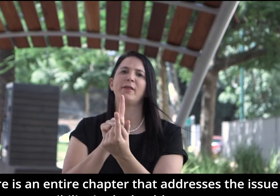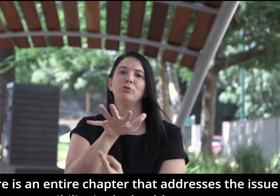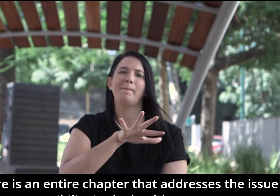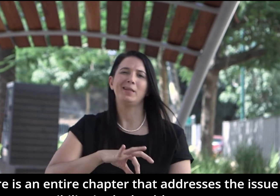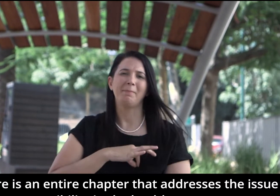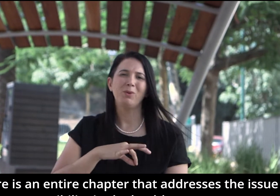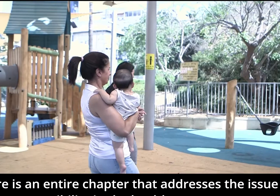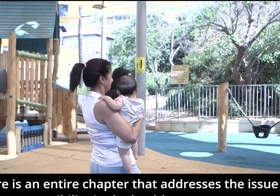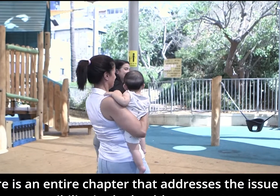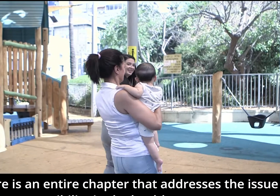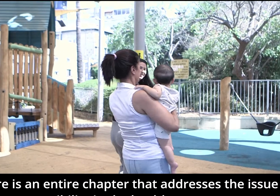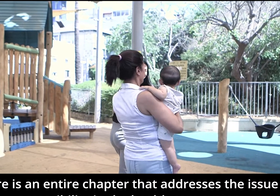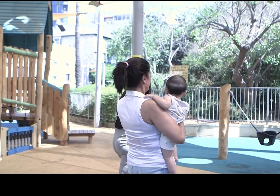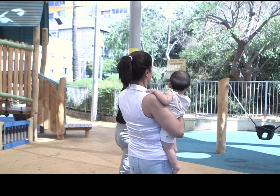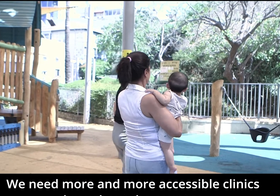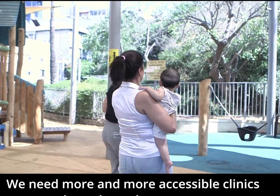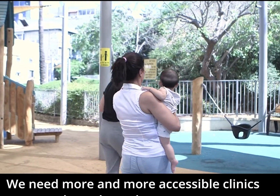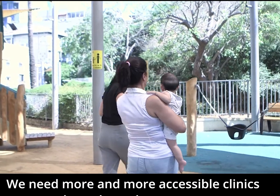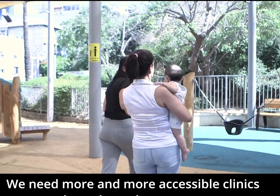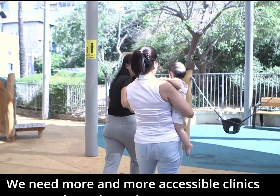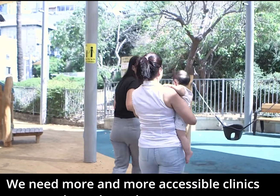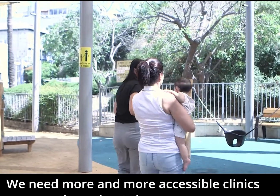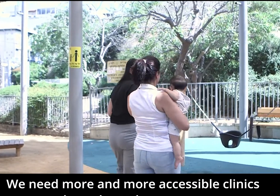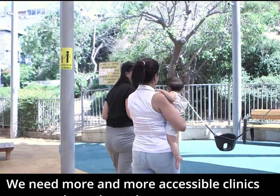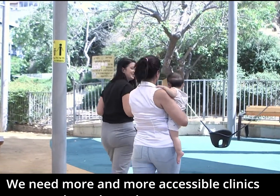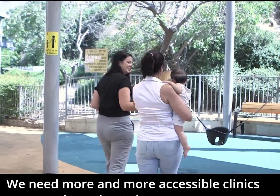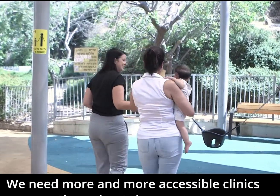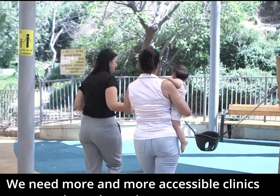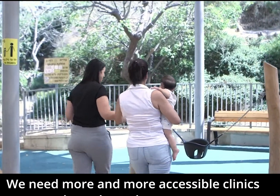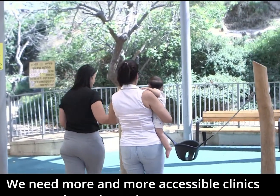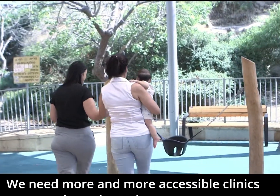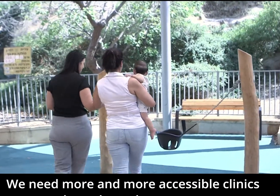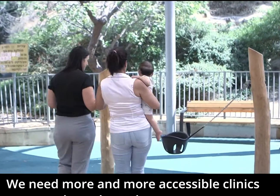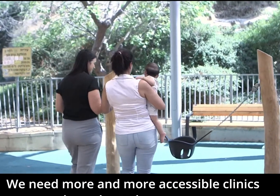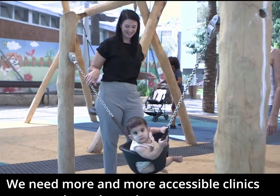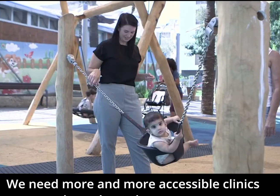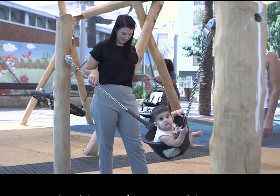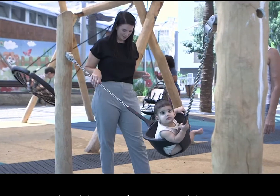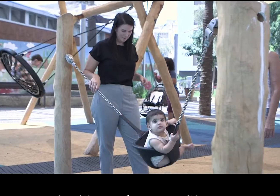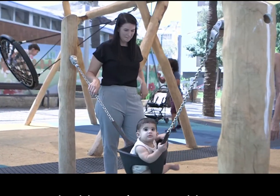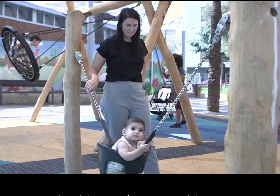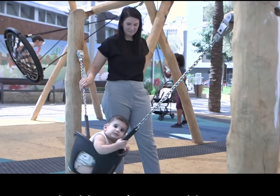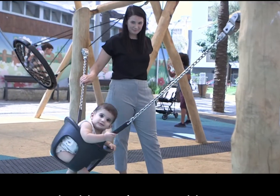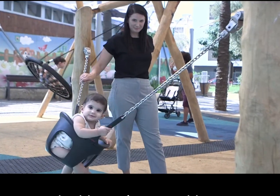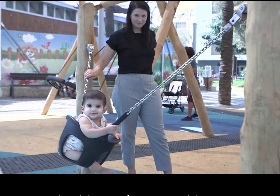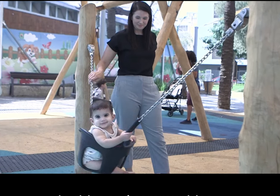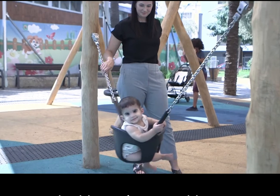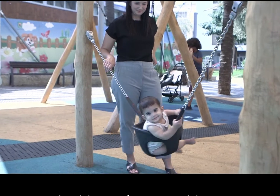לנושא הנגשה במערכת הבריאות ולצריך שיותר ויותר מרפאות נגישות ברחבי הארץ בכל הערים ובקהילה שעדיין עם מוגבלות יכולה להגיע